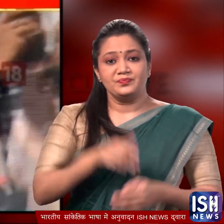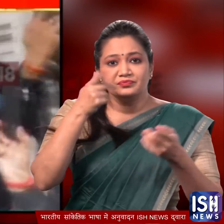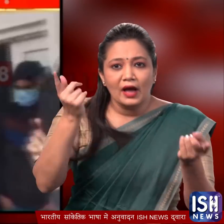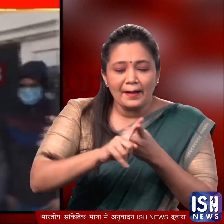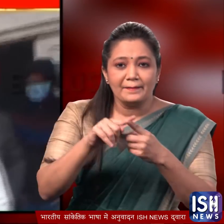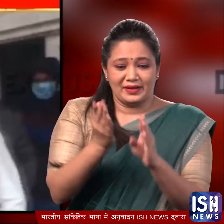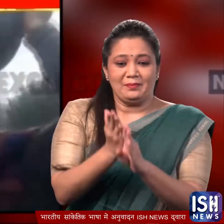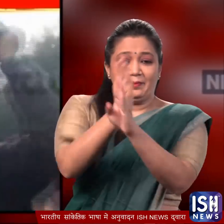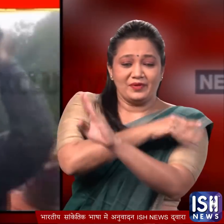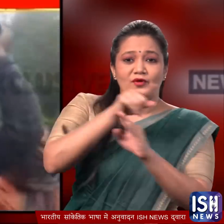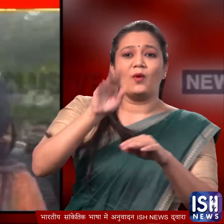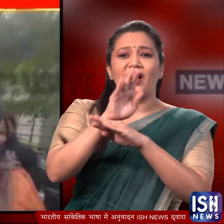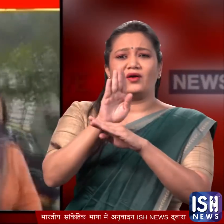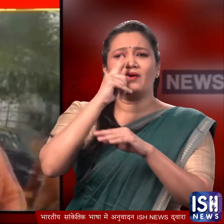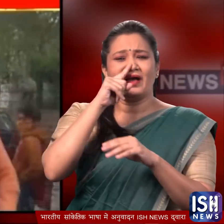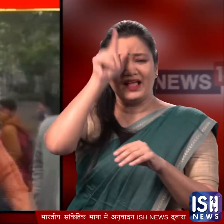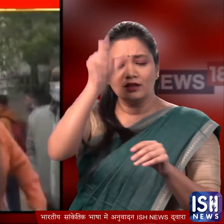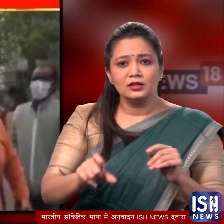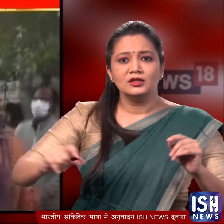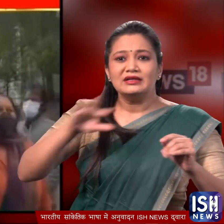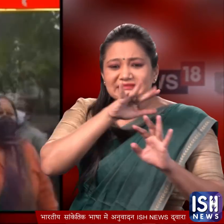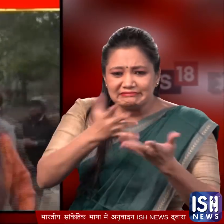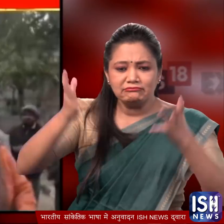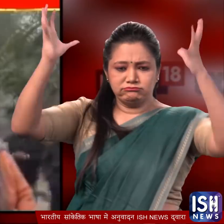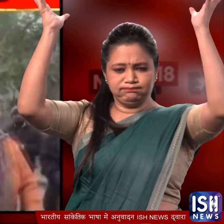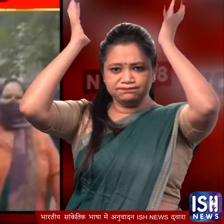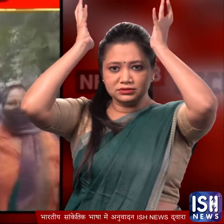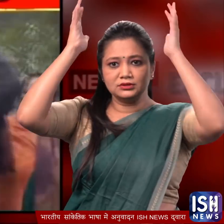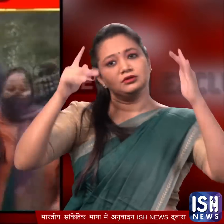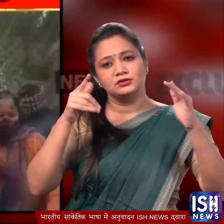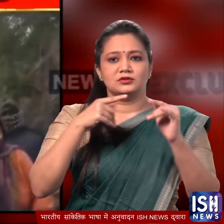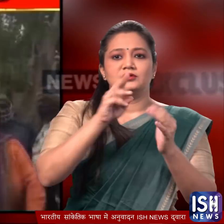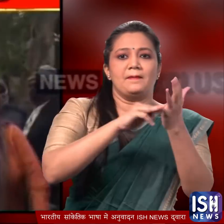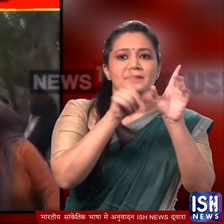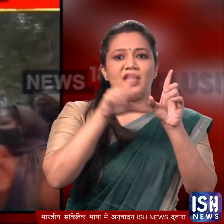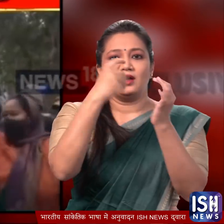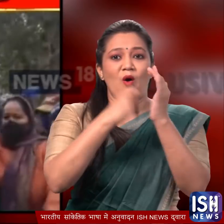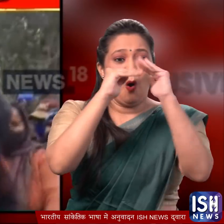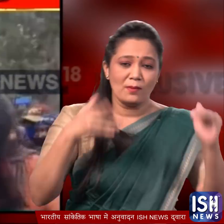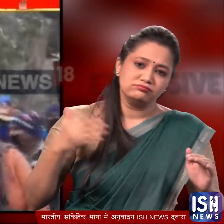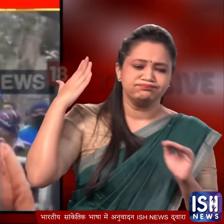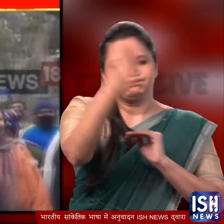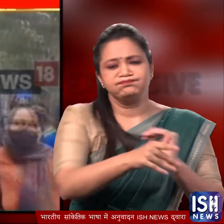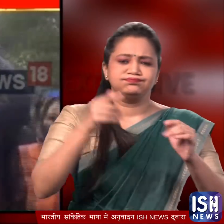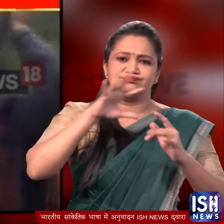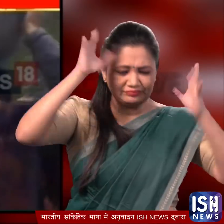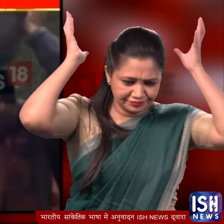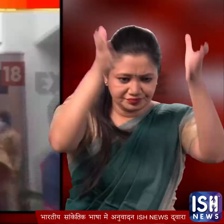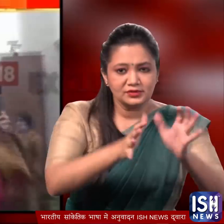इस घटना से पहले तिमारपूर से कांग्रेस की निगम पारशद ने सिर पर कुड़ा रखकर मेयर के घर के बाहर प्रदर्शन किया उनके साथ कुछ सफाई